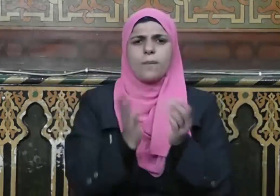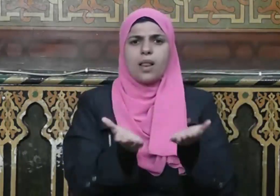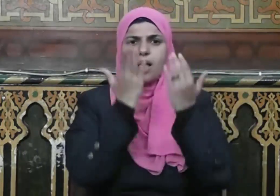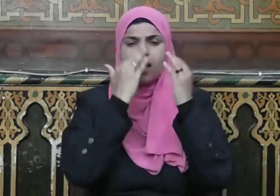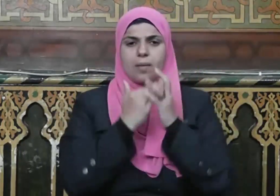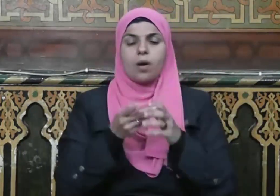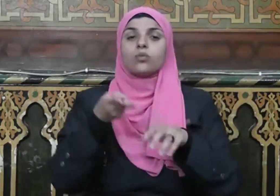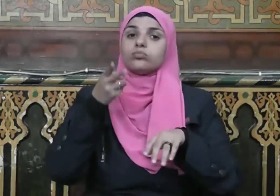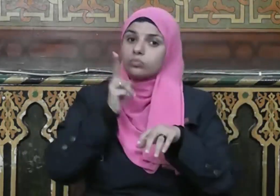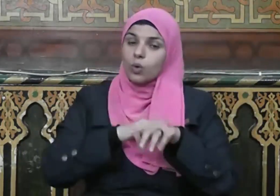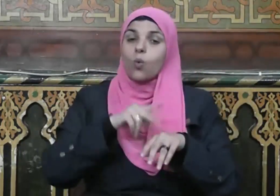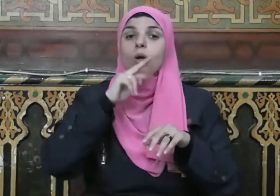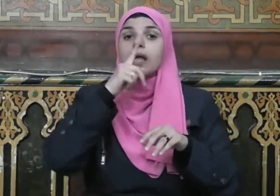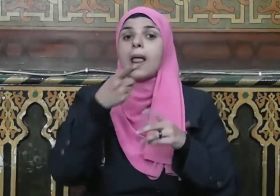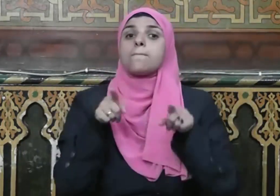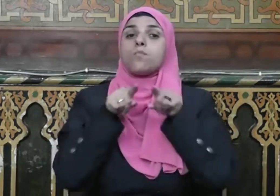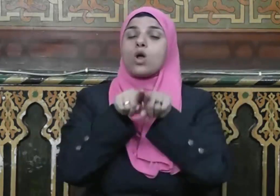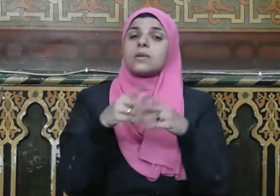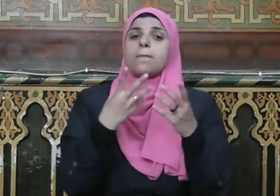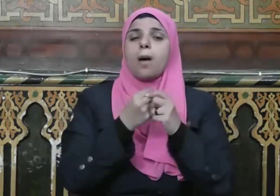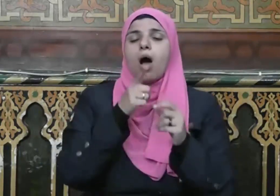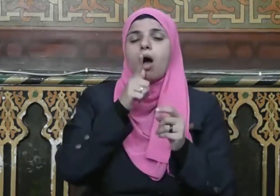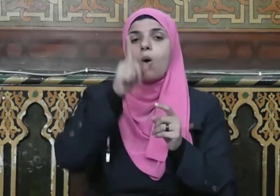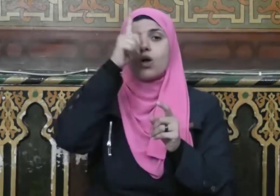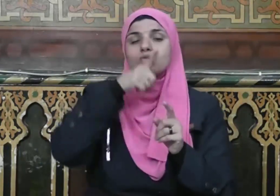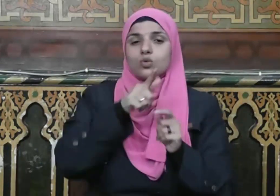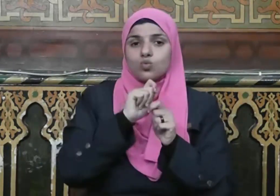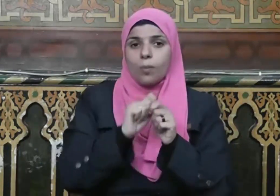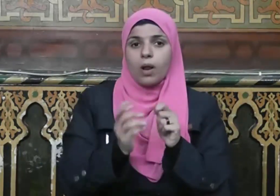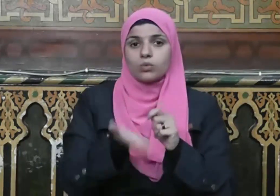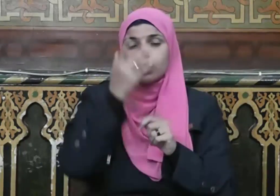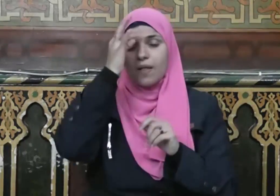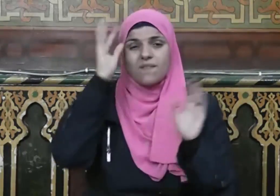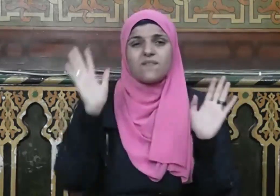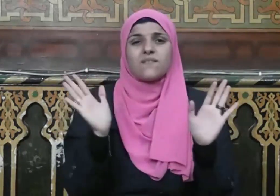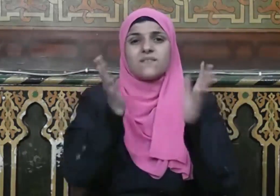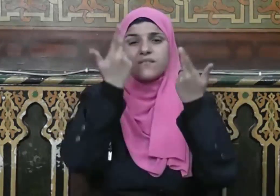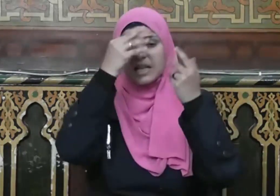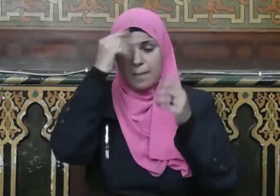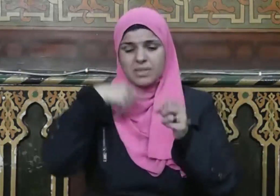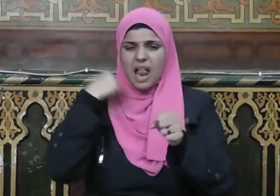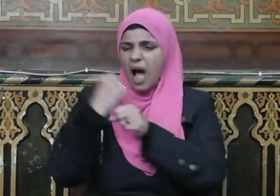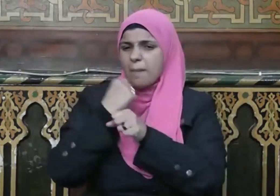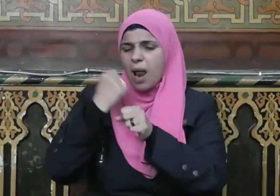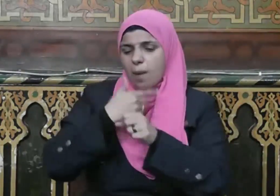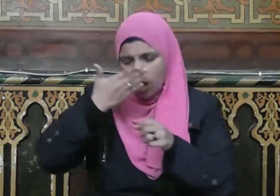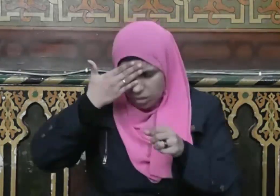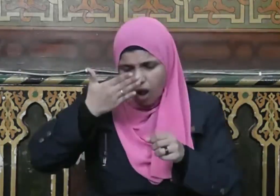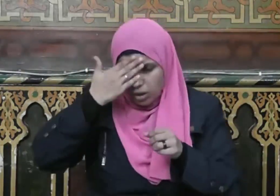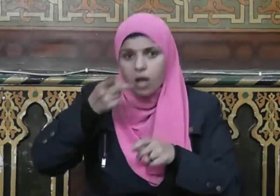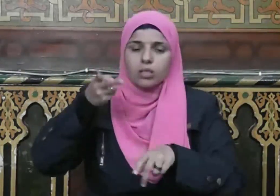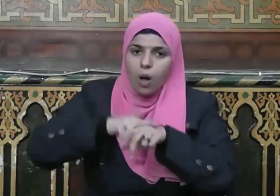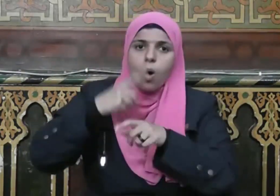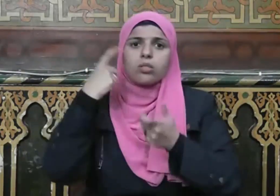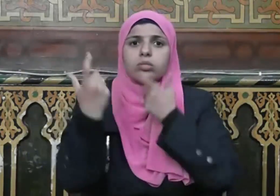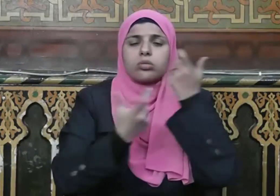لقوله تعالى فإذا فرغت فانصب وإلى ربك فارغب